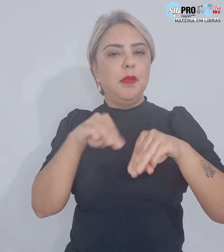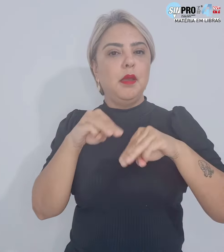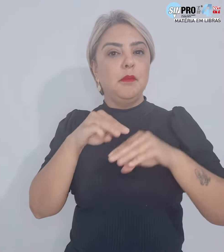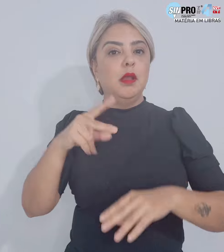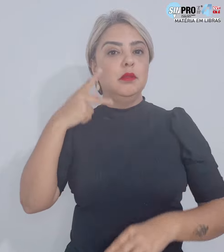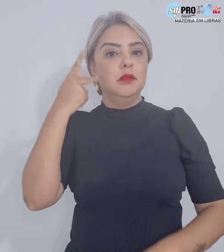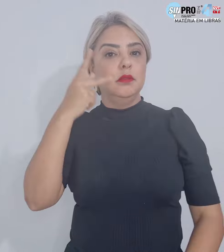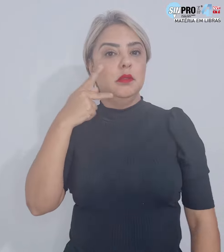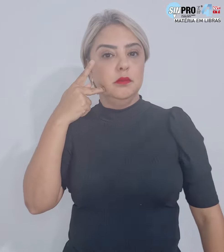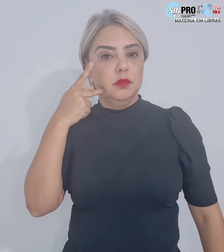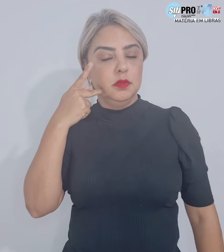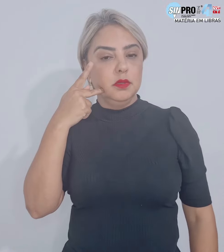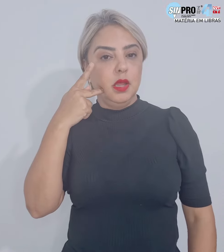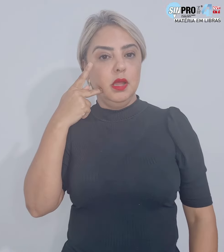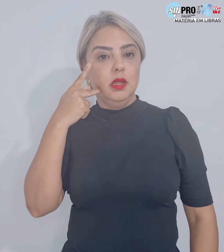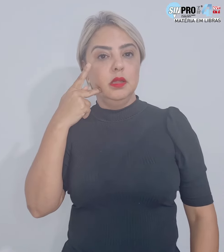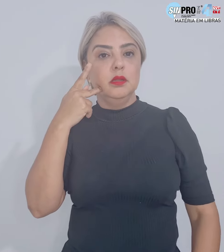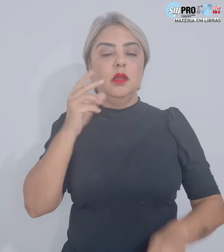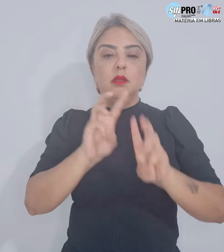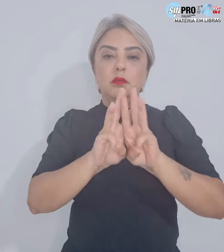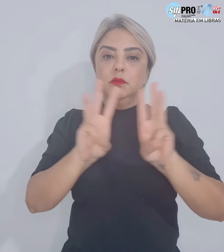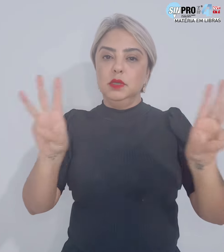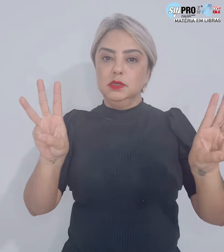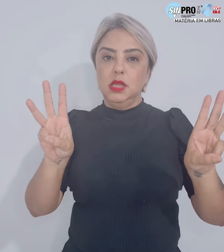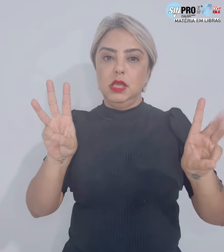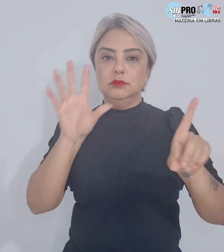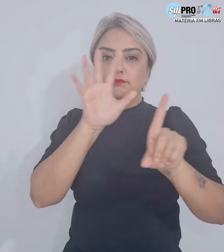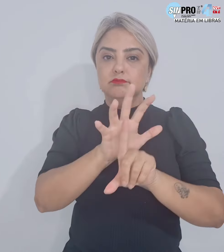para deputados pelo site Na Pressão.